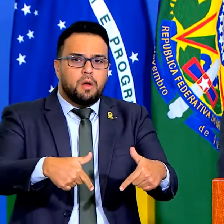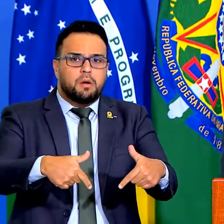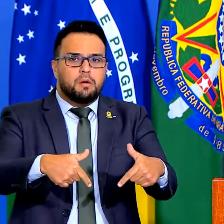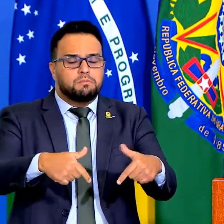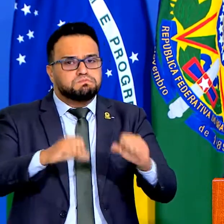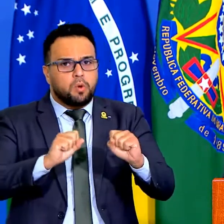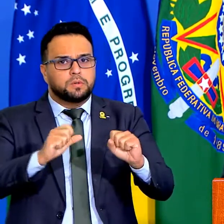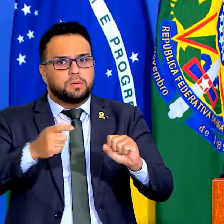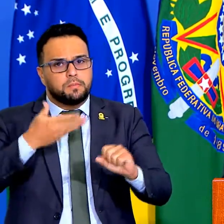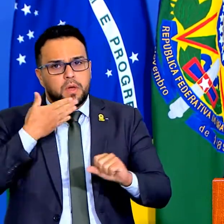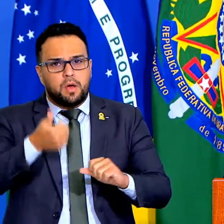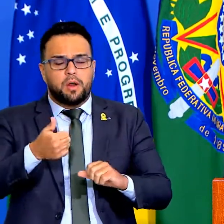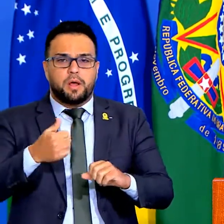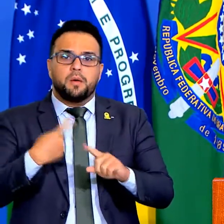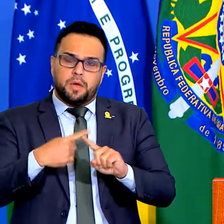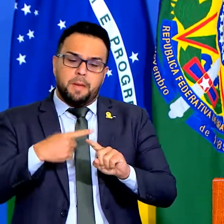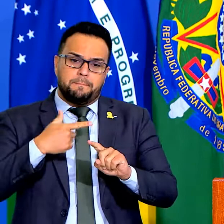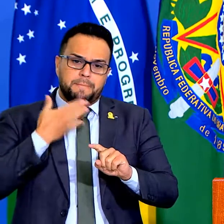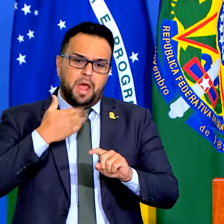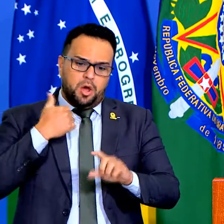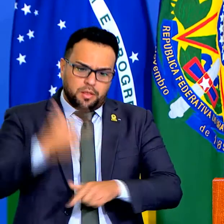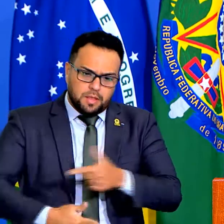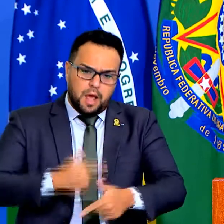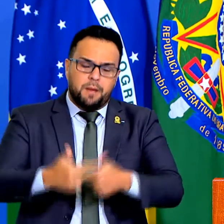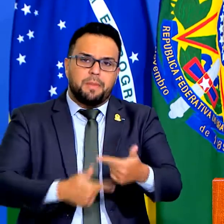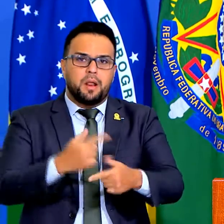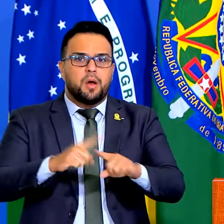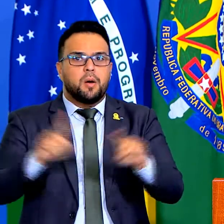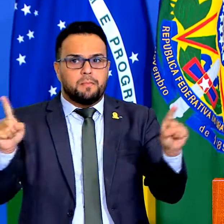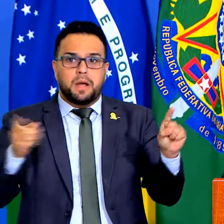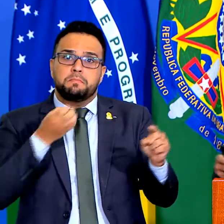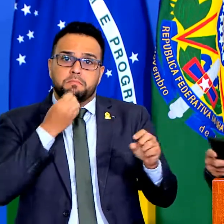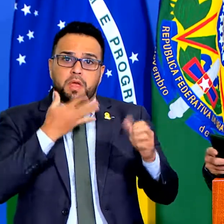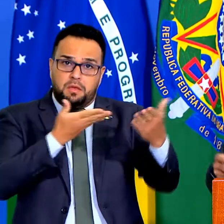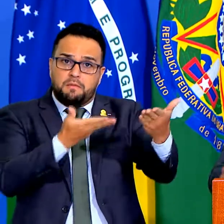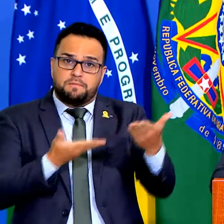Por melhor que seja o nosso trabalho, é muito bem-vinda.